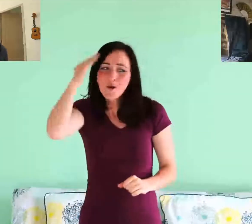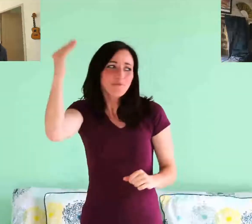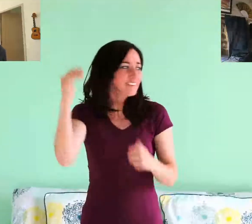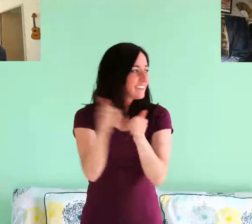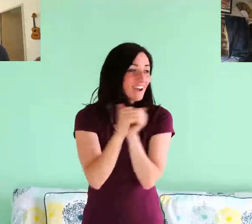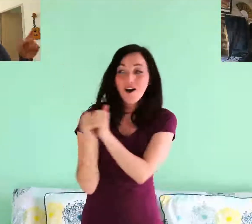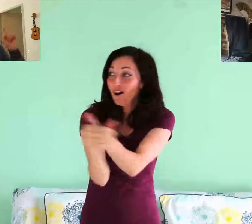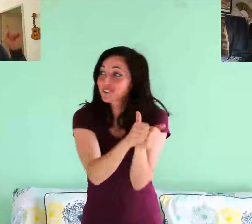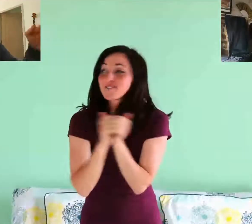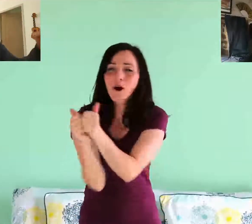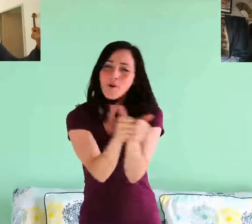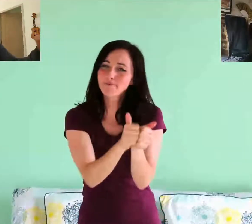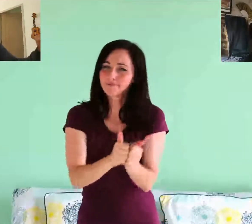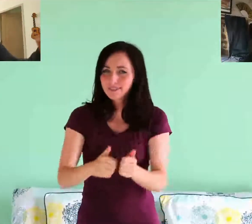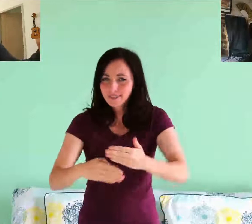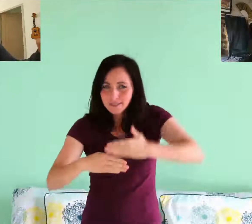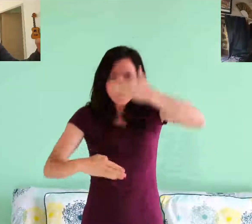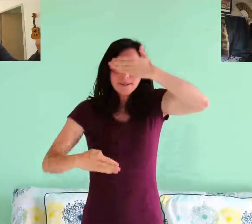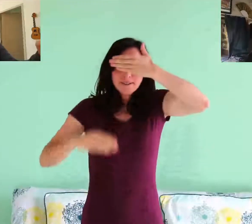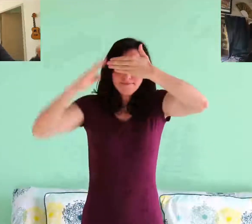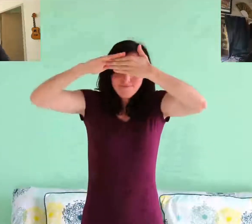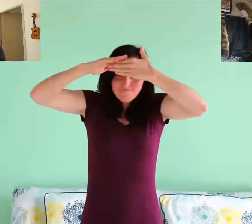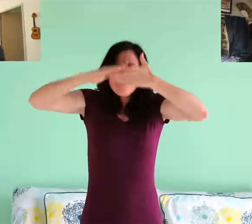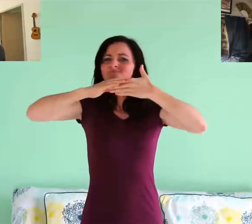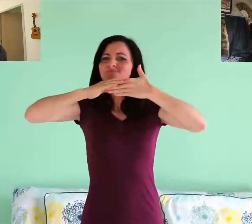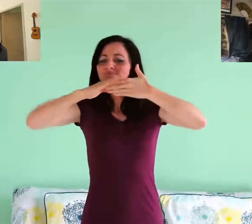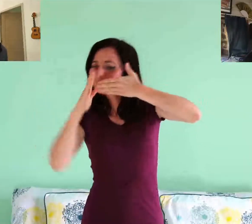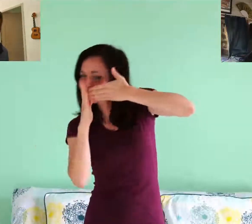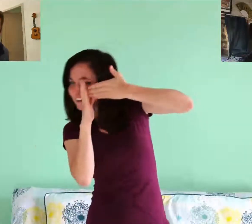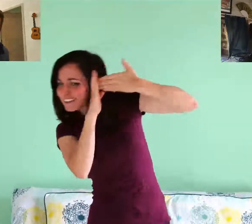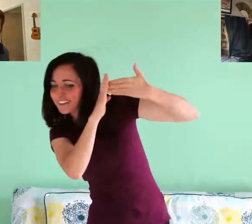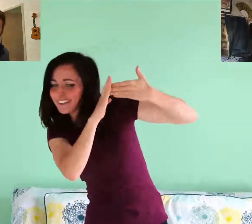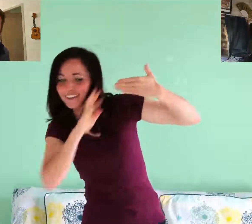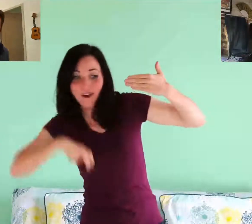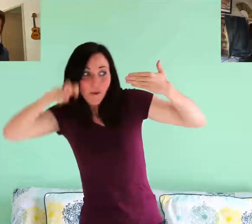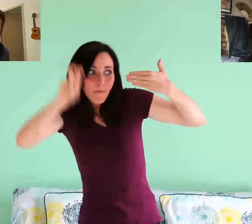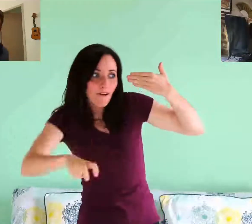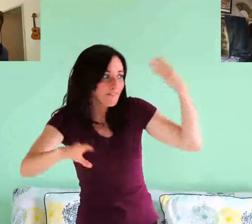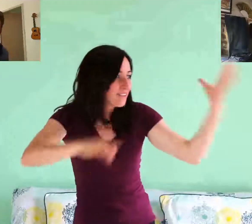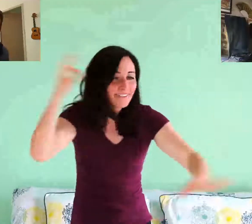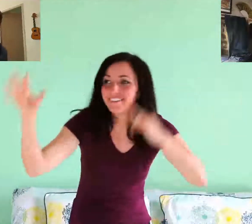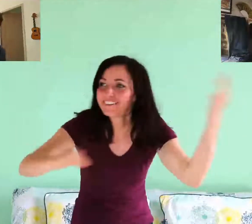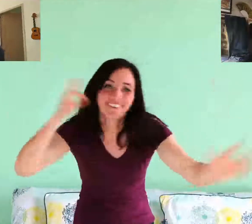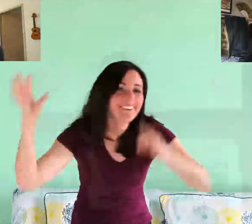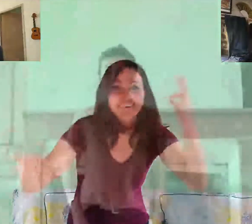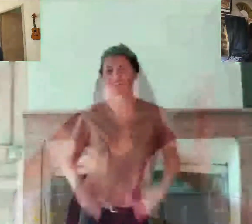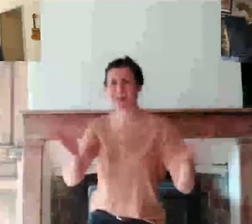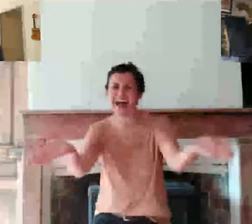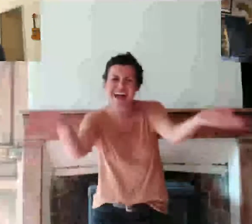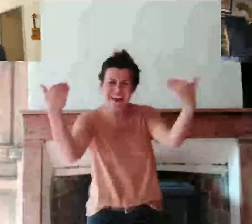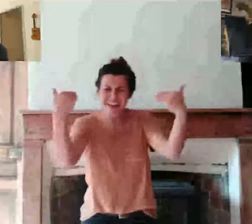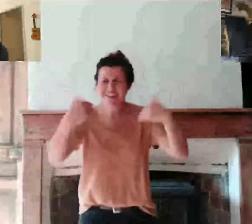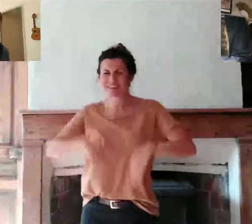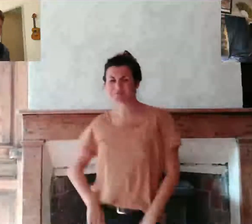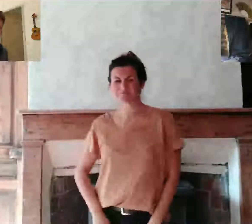allions plus loin, plus loin pour voir Les frontières qui nous séparent Les frontières